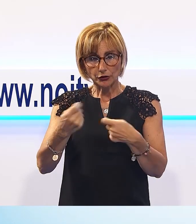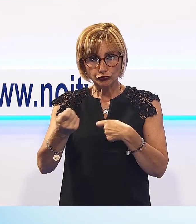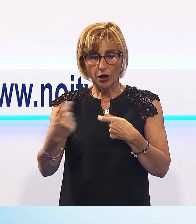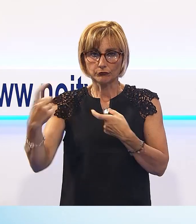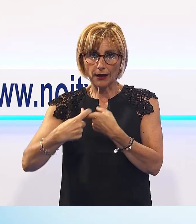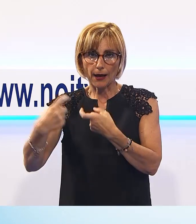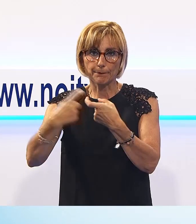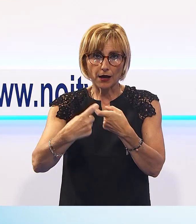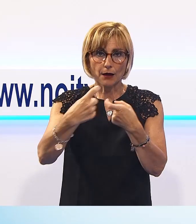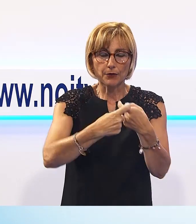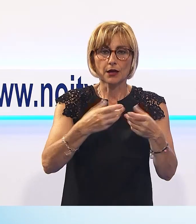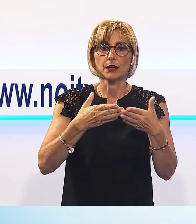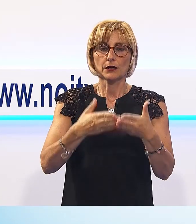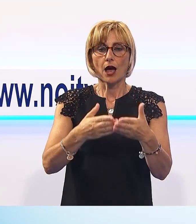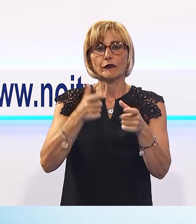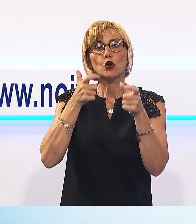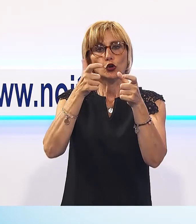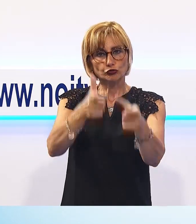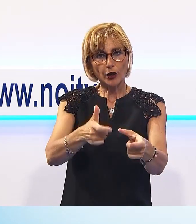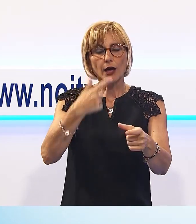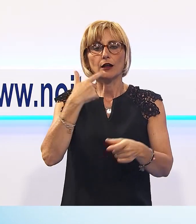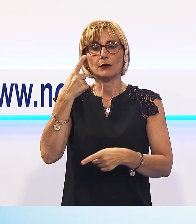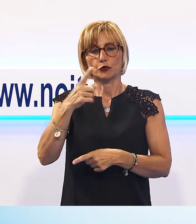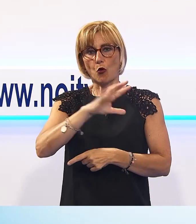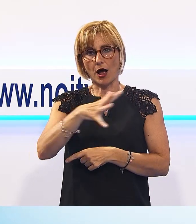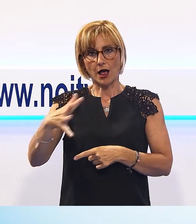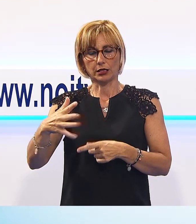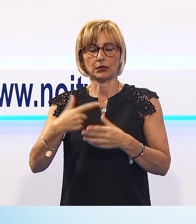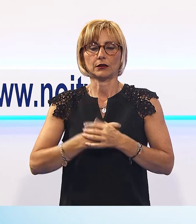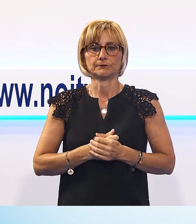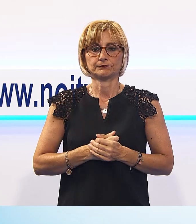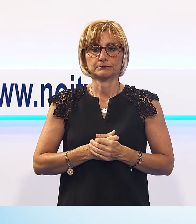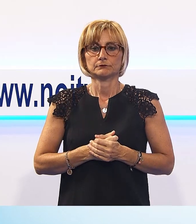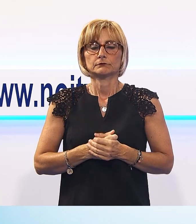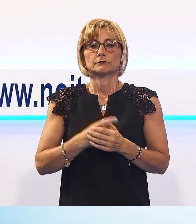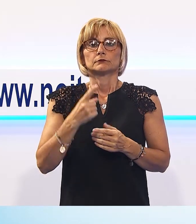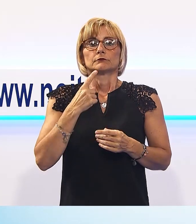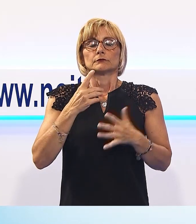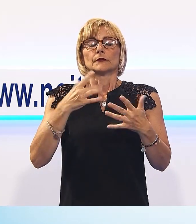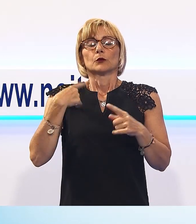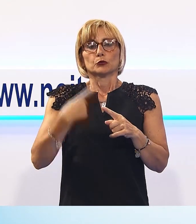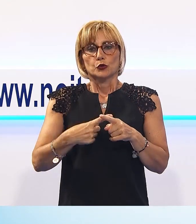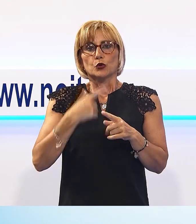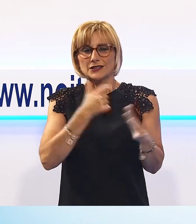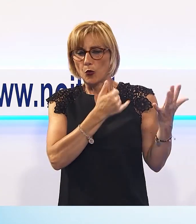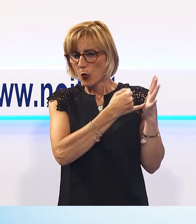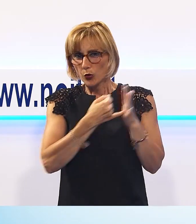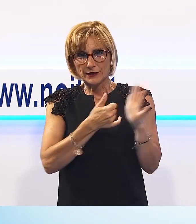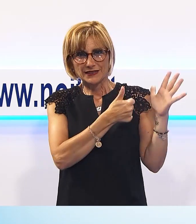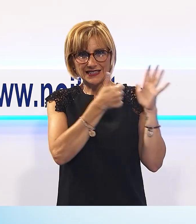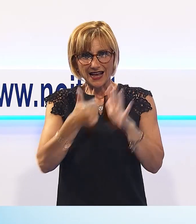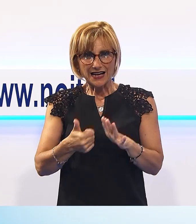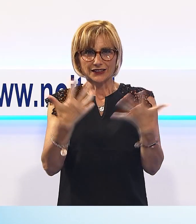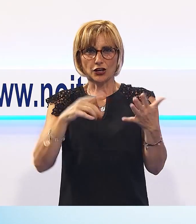navi da crociera e charter. 11 milioni di euro ha investito la Regione sullo scalo marittimo via Regino negli ultimi sei anni, altri 7